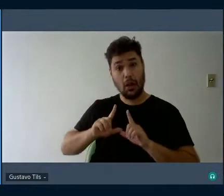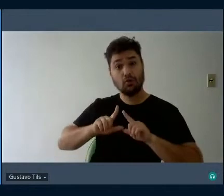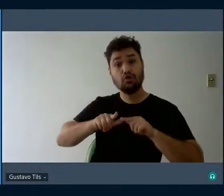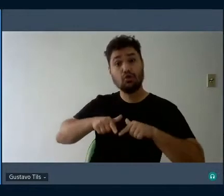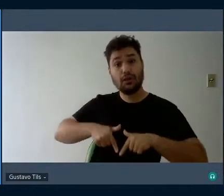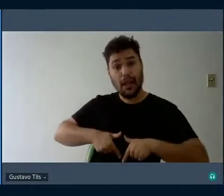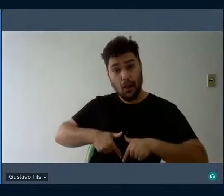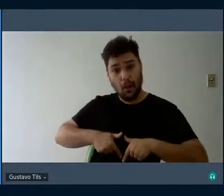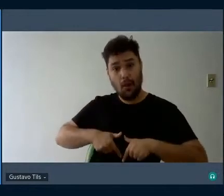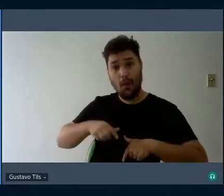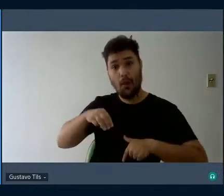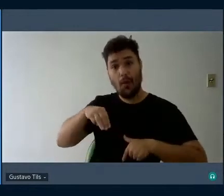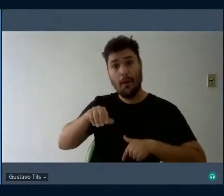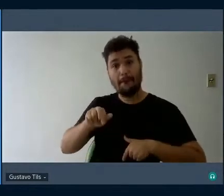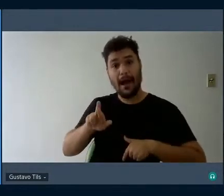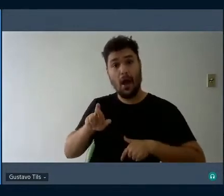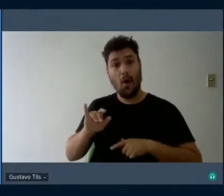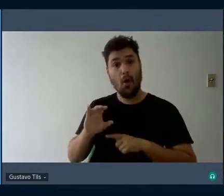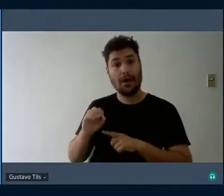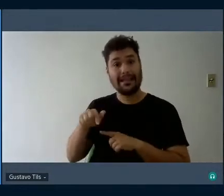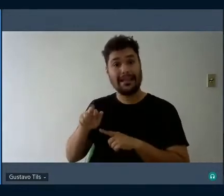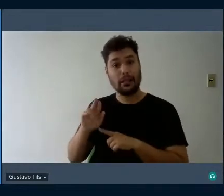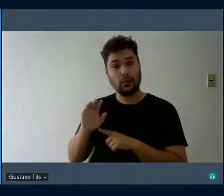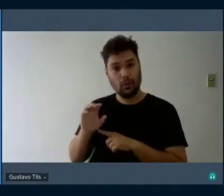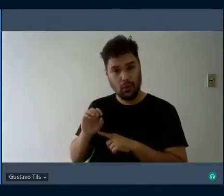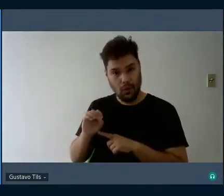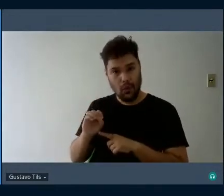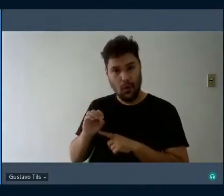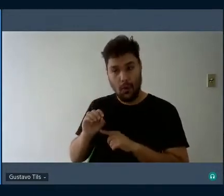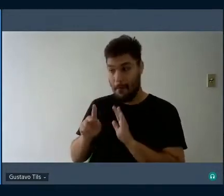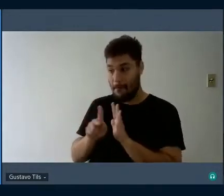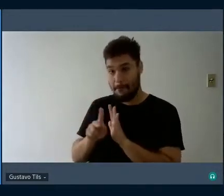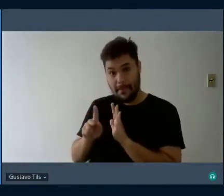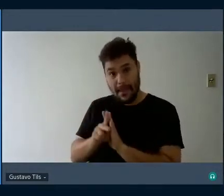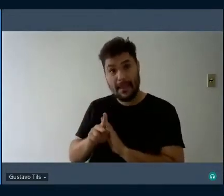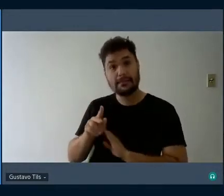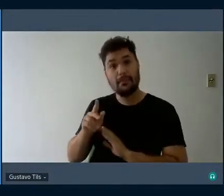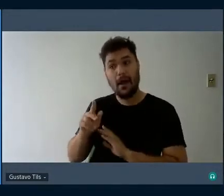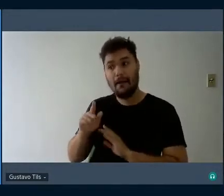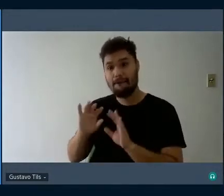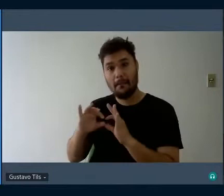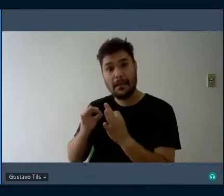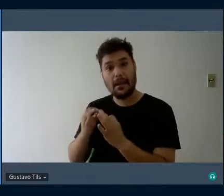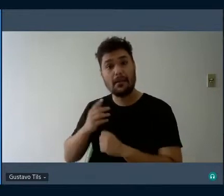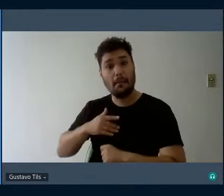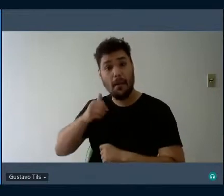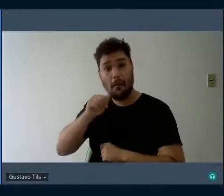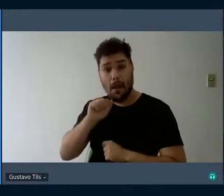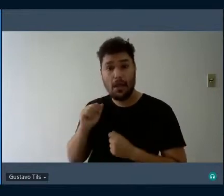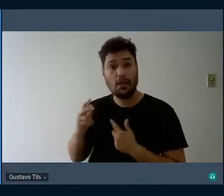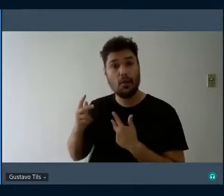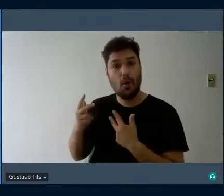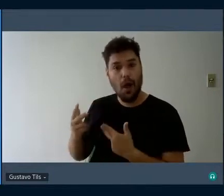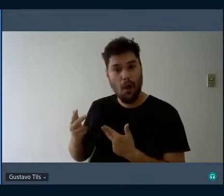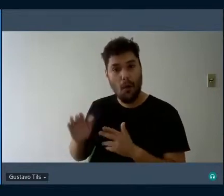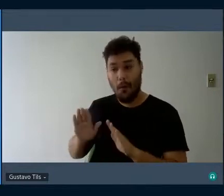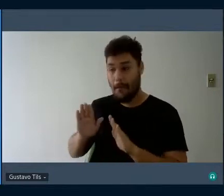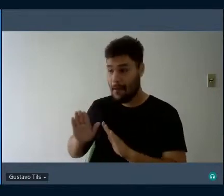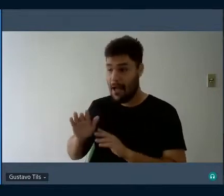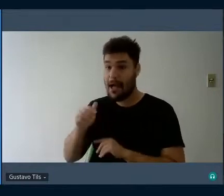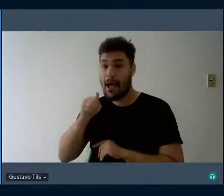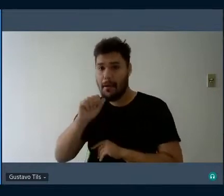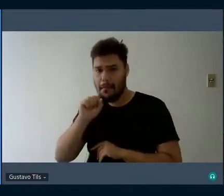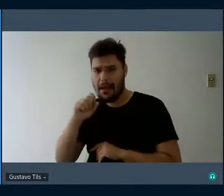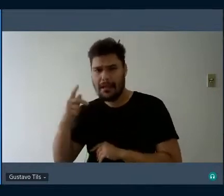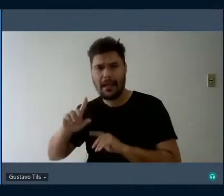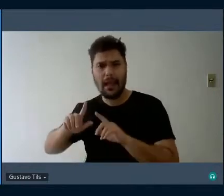sefardita que possui a mesma matriarca biológica de minha mãe, mas no caso específico de sua matriarca judia,